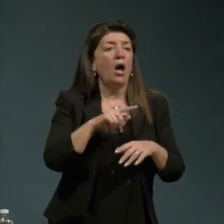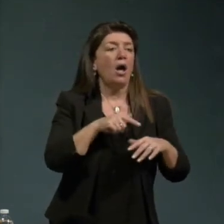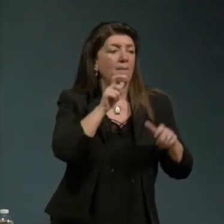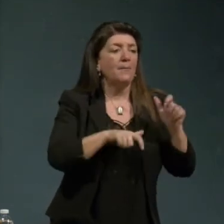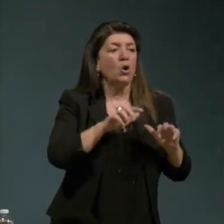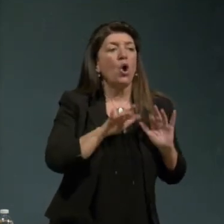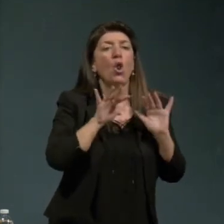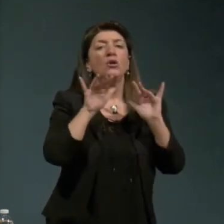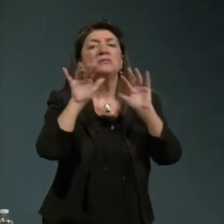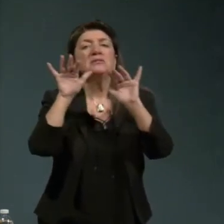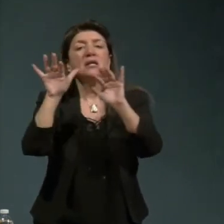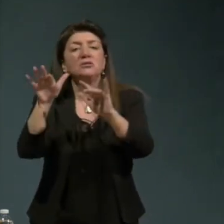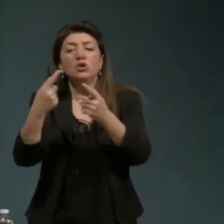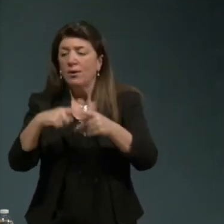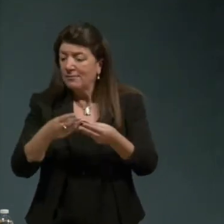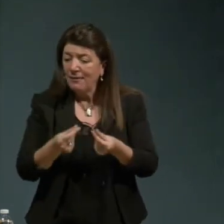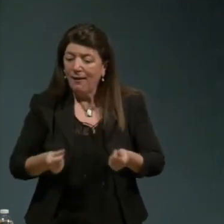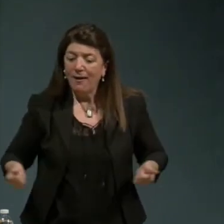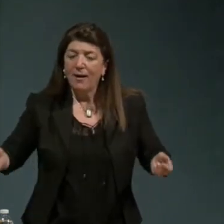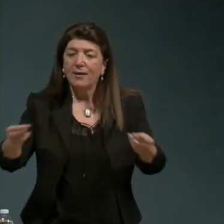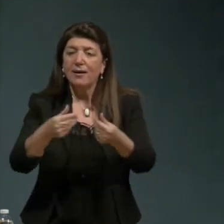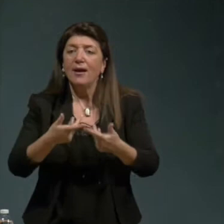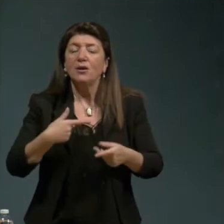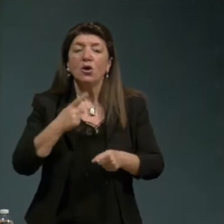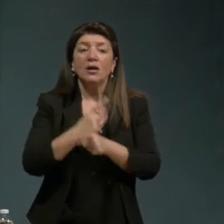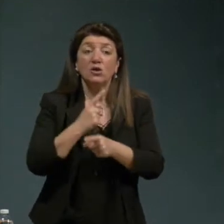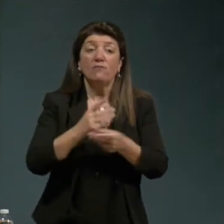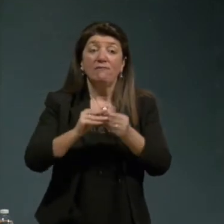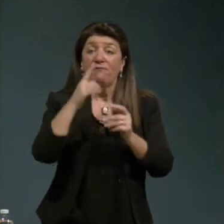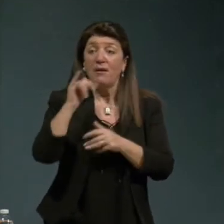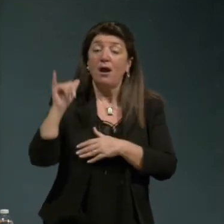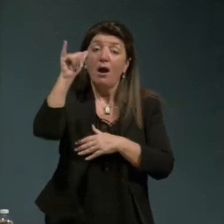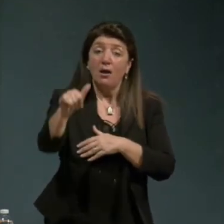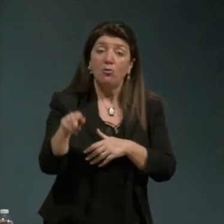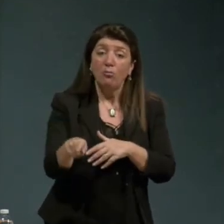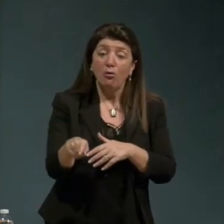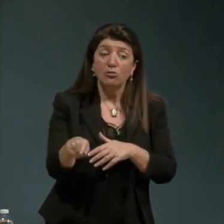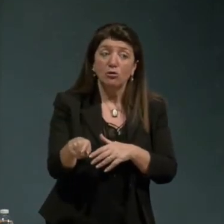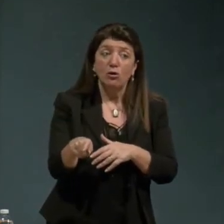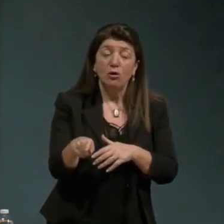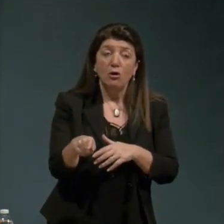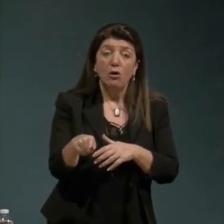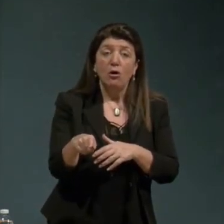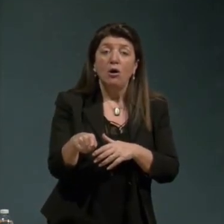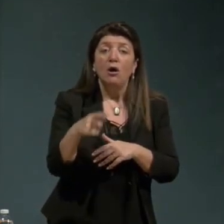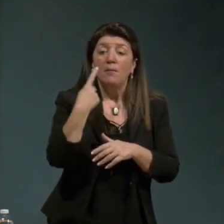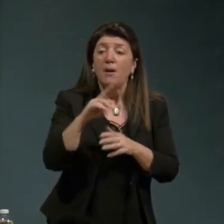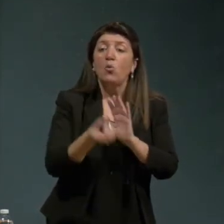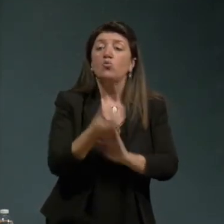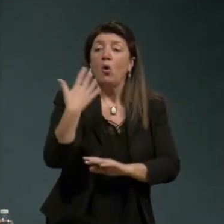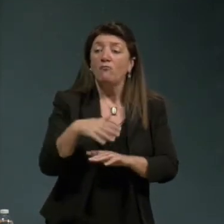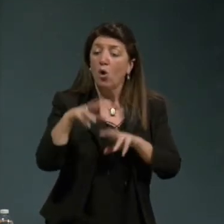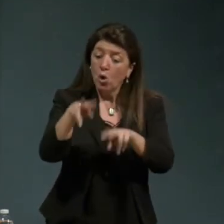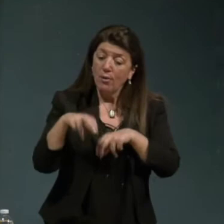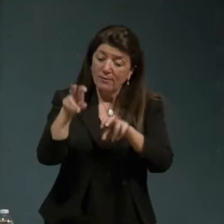di questo terreno che era promesso fare un aeroporto per un nuovo cultivatore